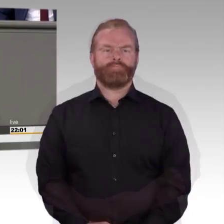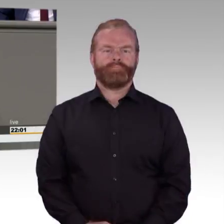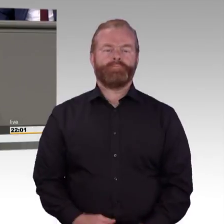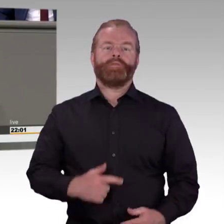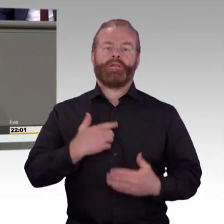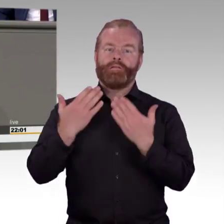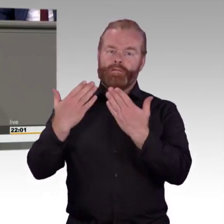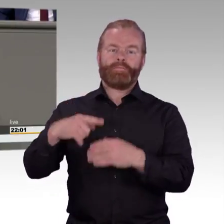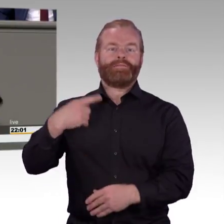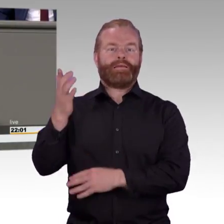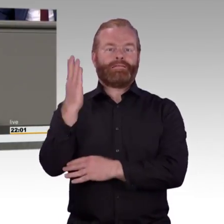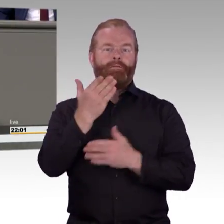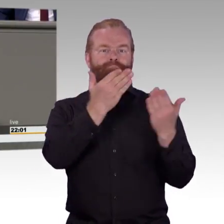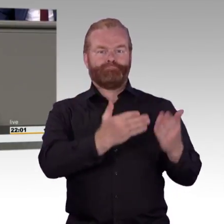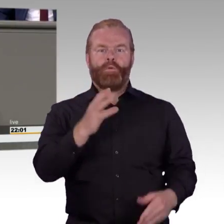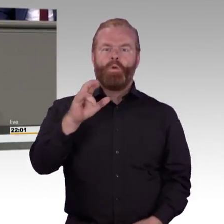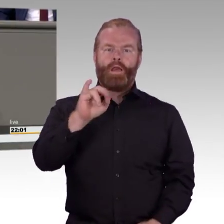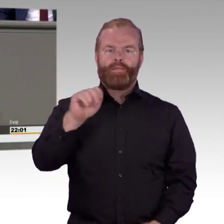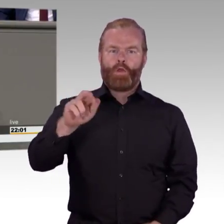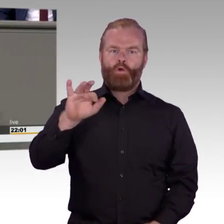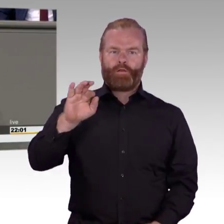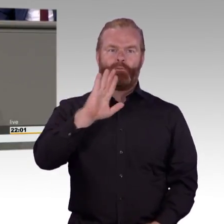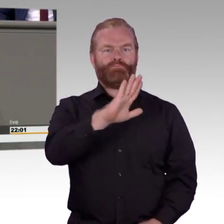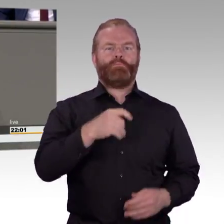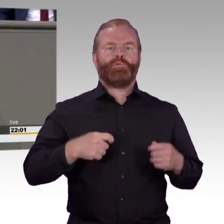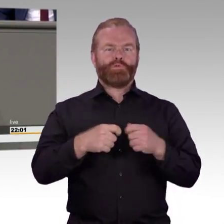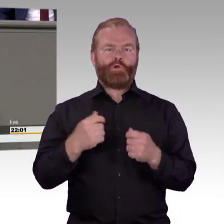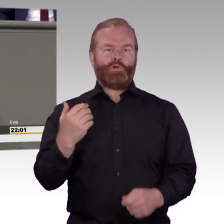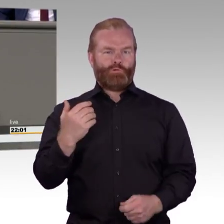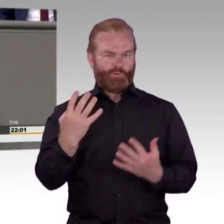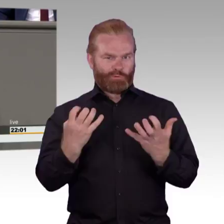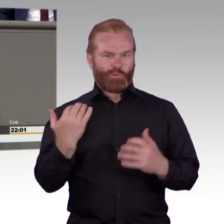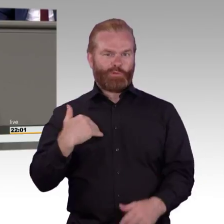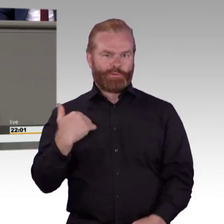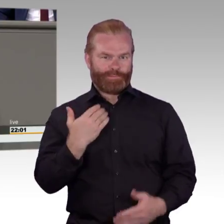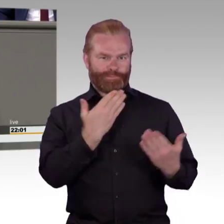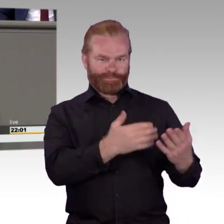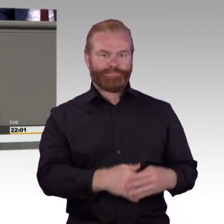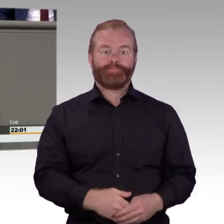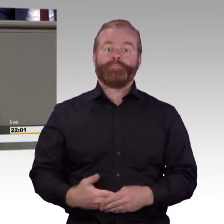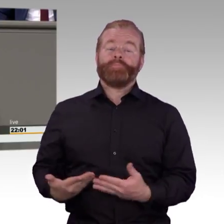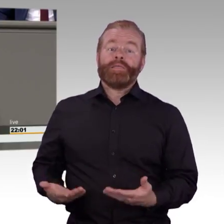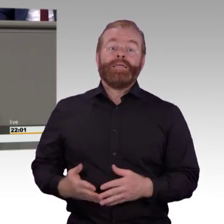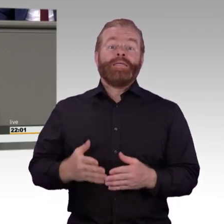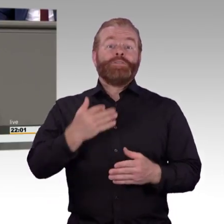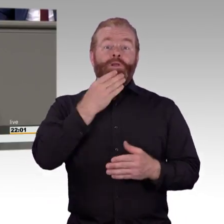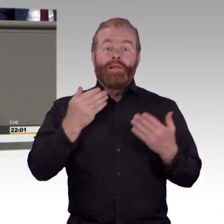verwechselt, zum falschen Thema geredet, aber was man sich in einer behindertenpolitischen Debatte nicht leisten darf,